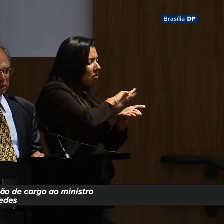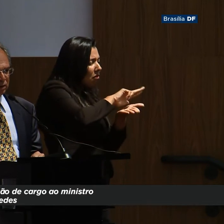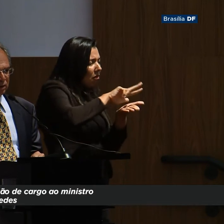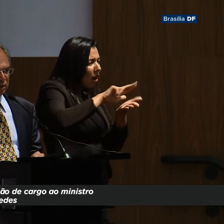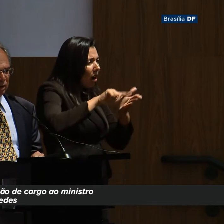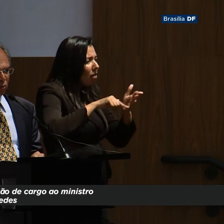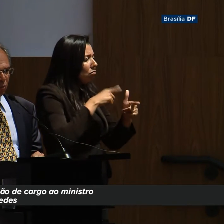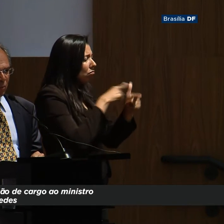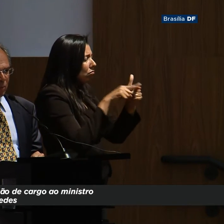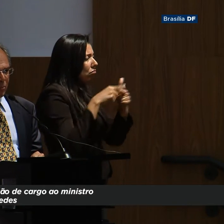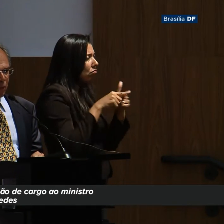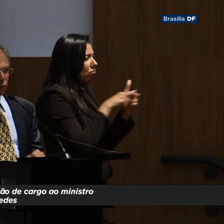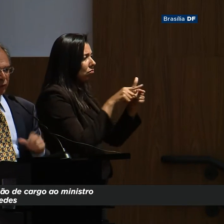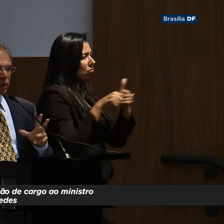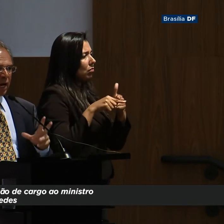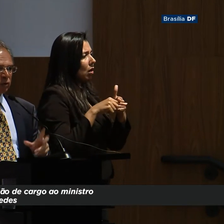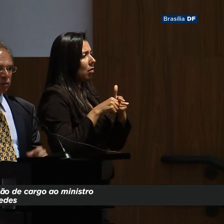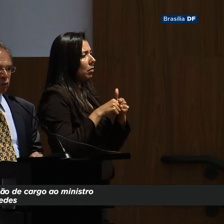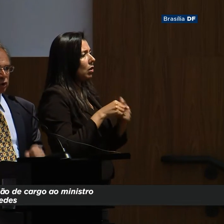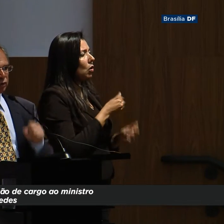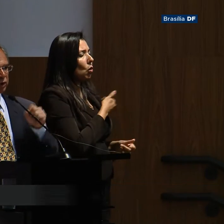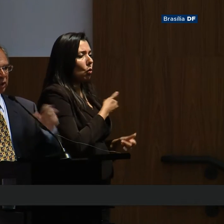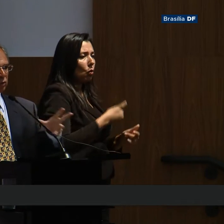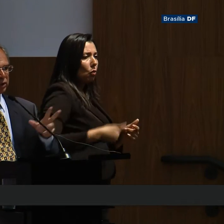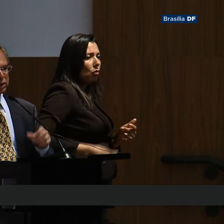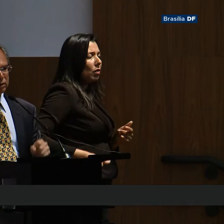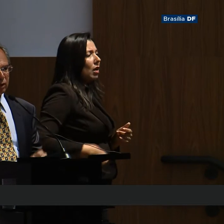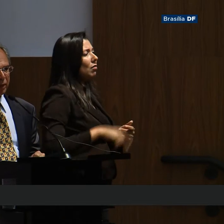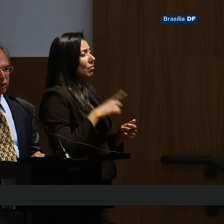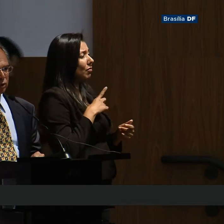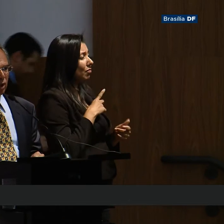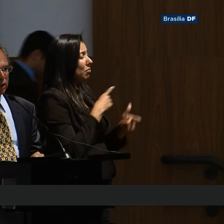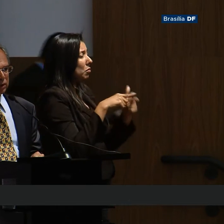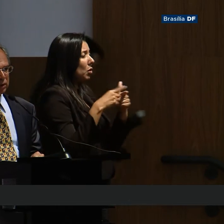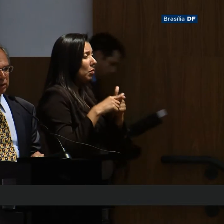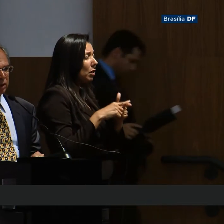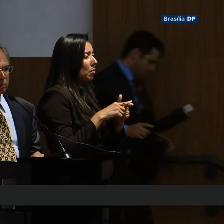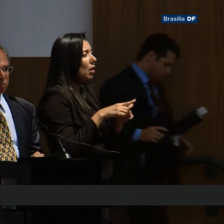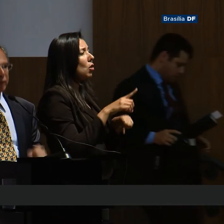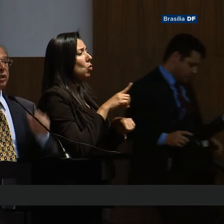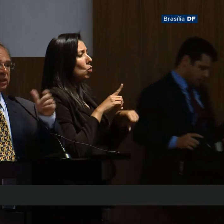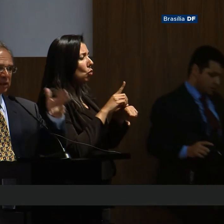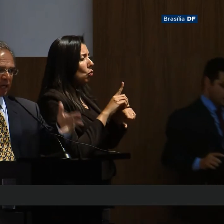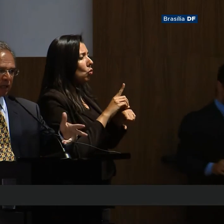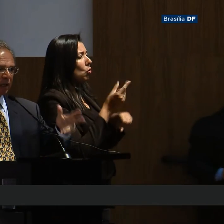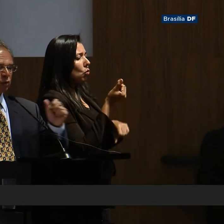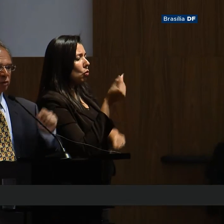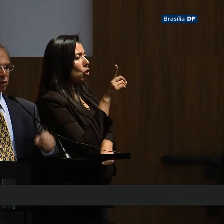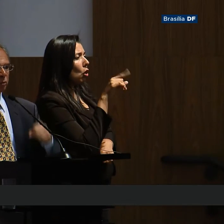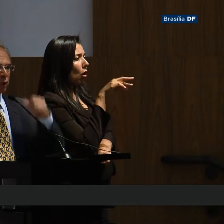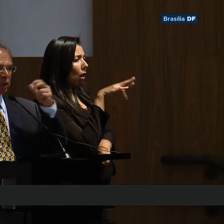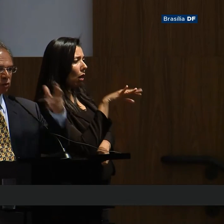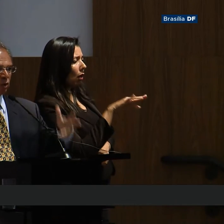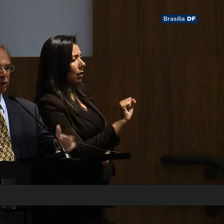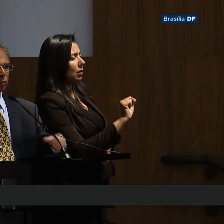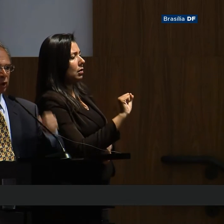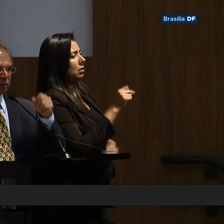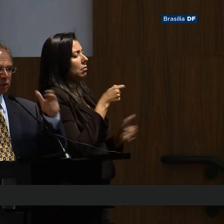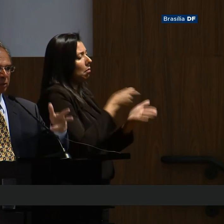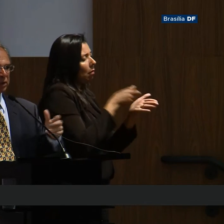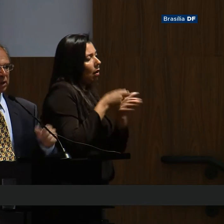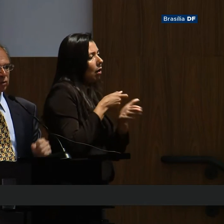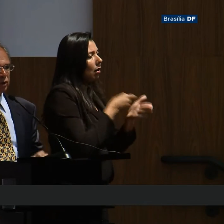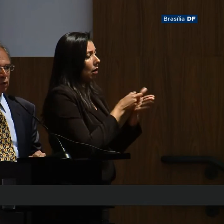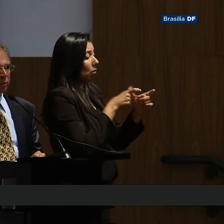variantes. No governo Geisel, nos endividamos excessivamente em dólares para financiar a subção de importações,